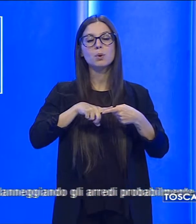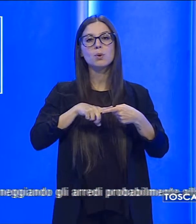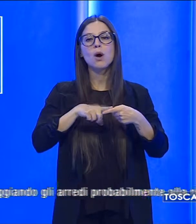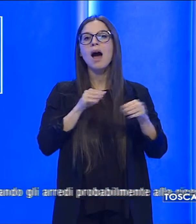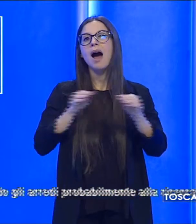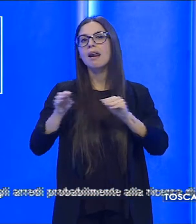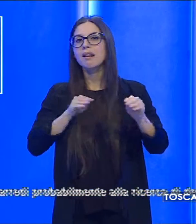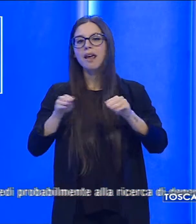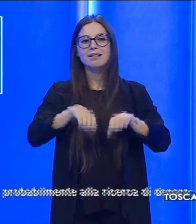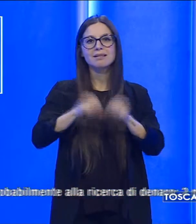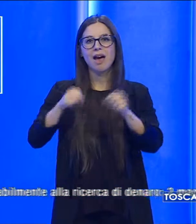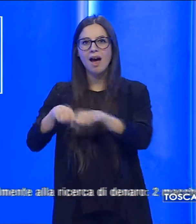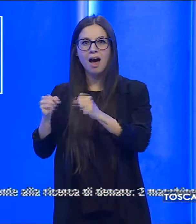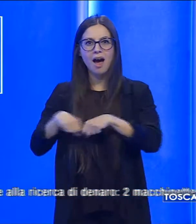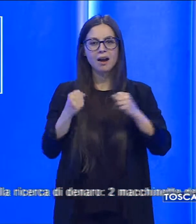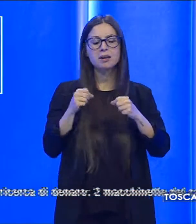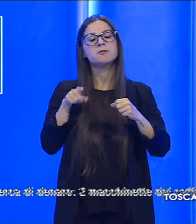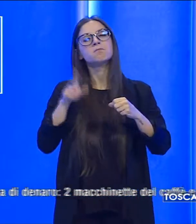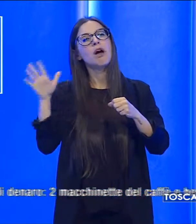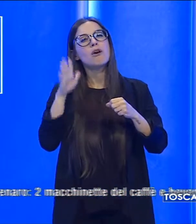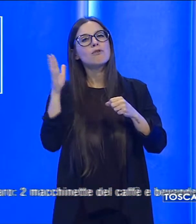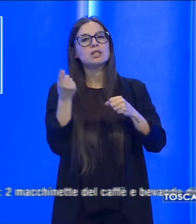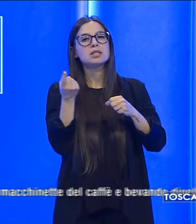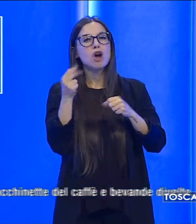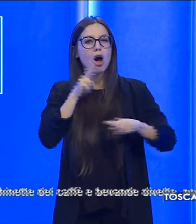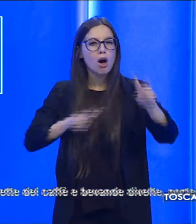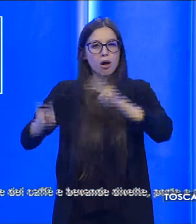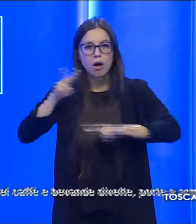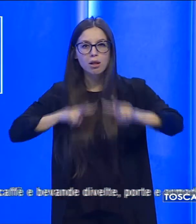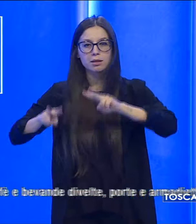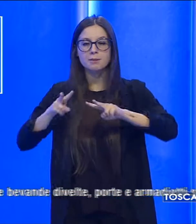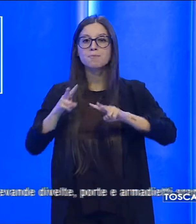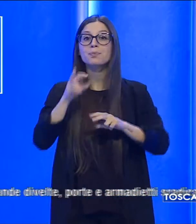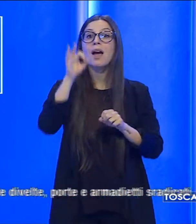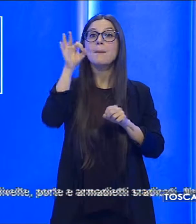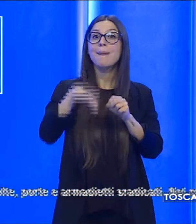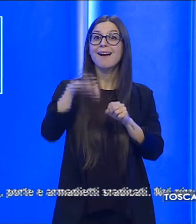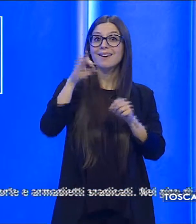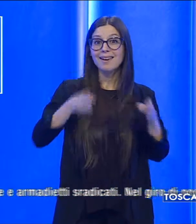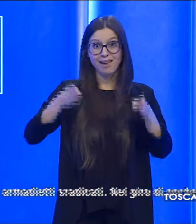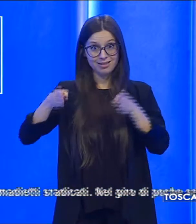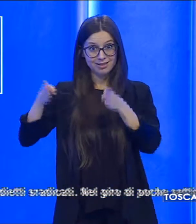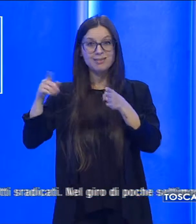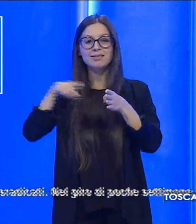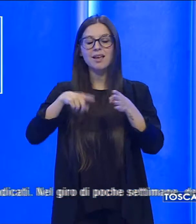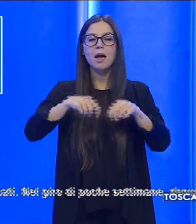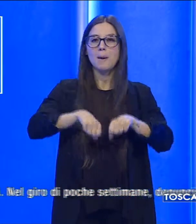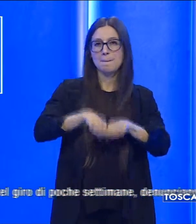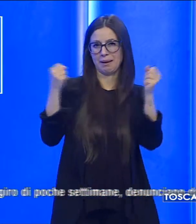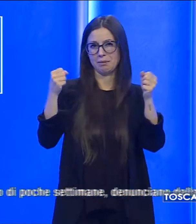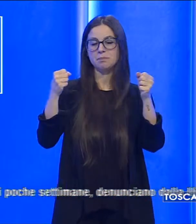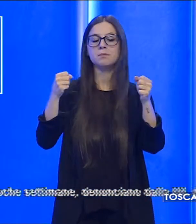arredi, alla ricerca probabile di denaro. Due macchinette del caffè e bevande sono state